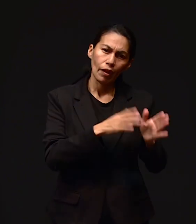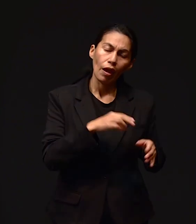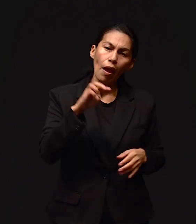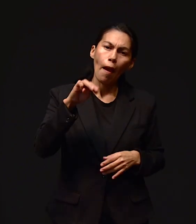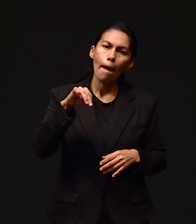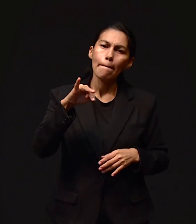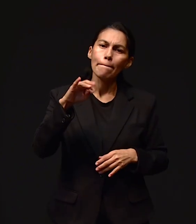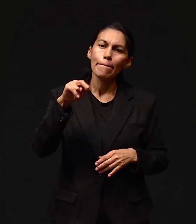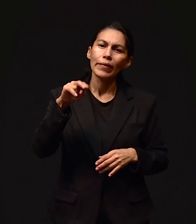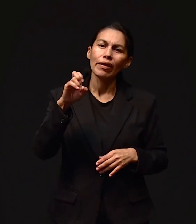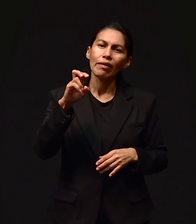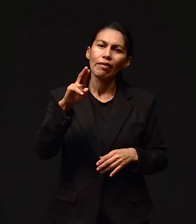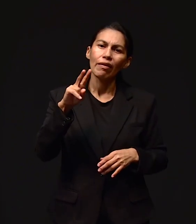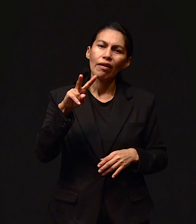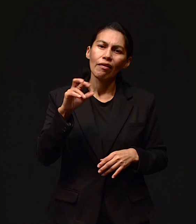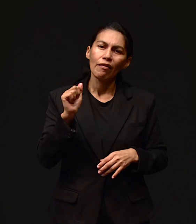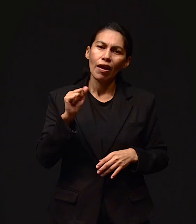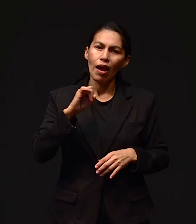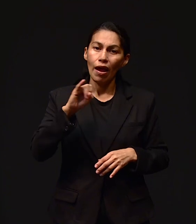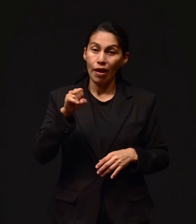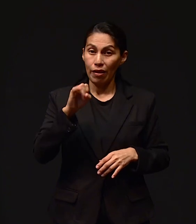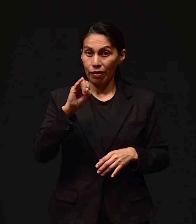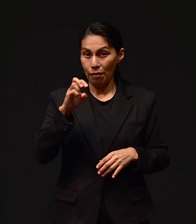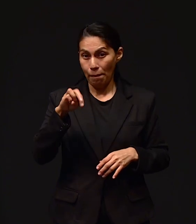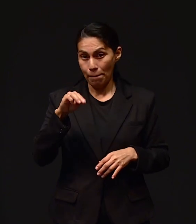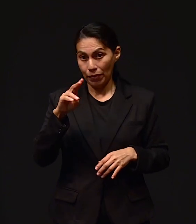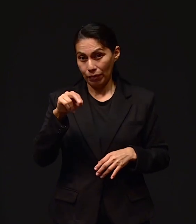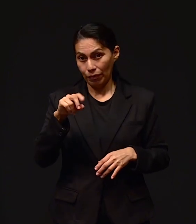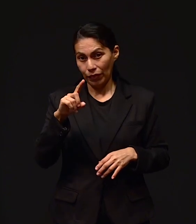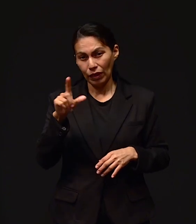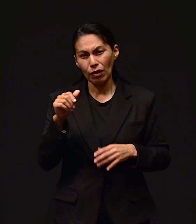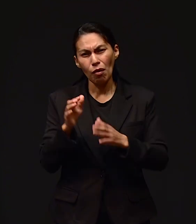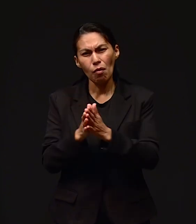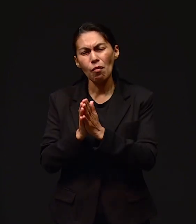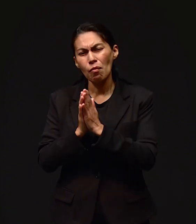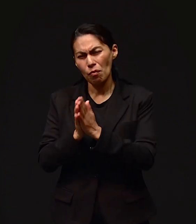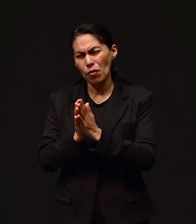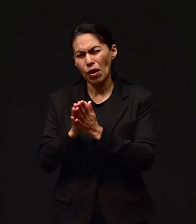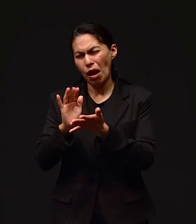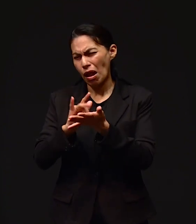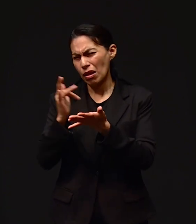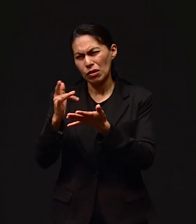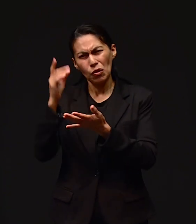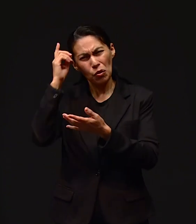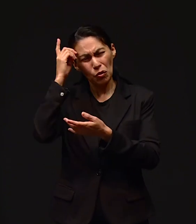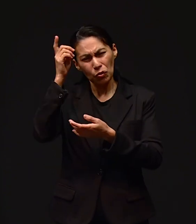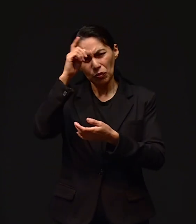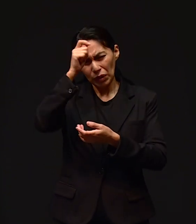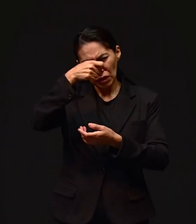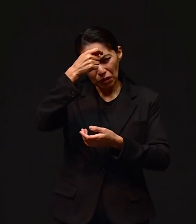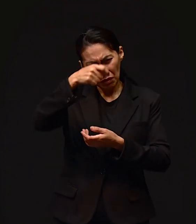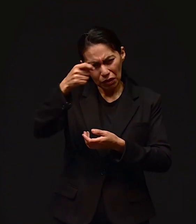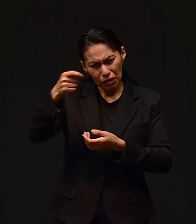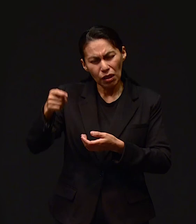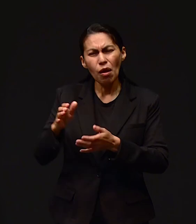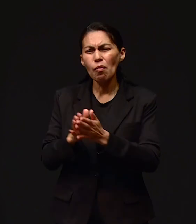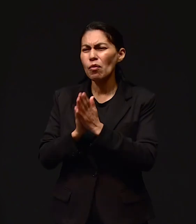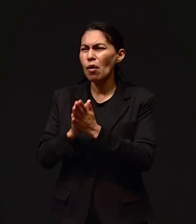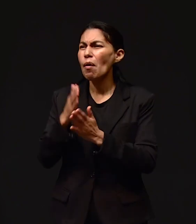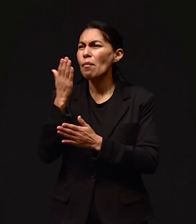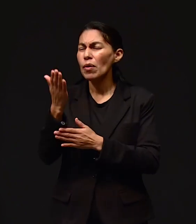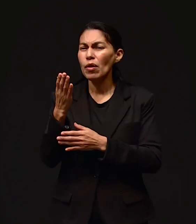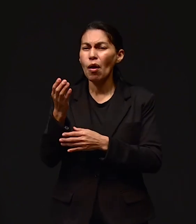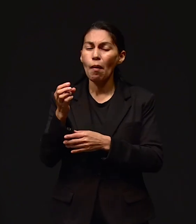Buenas noches Doy gracias a Dios por todas sus bendiciones Por favor pido que oren por mi hijo Manuel Pérez